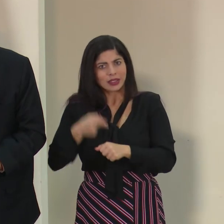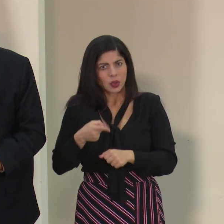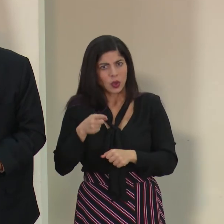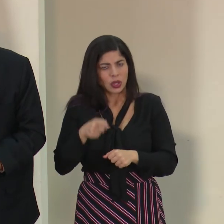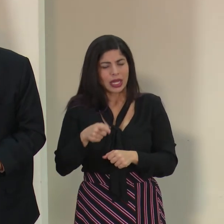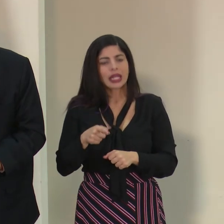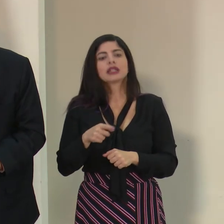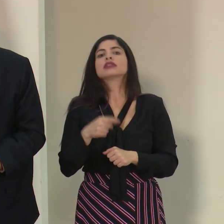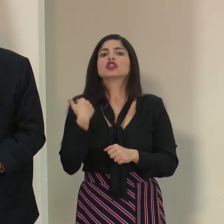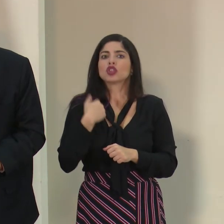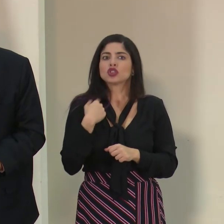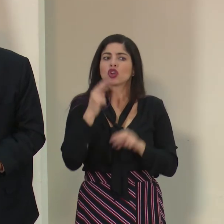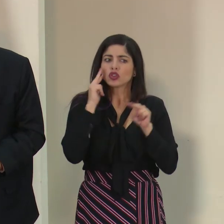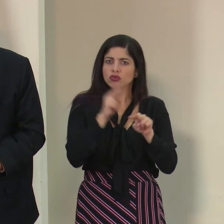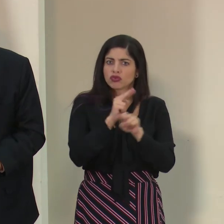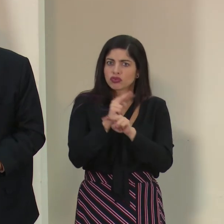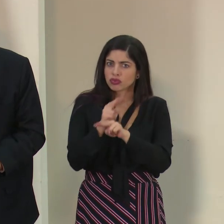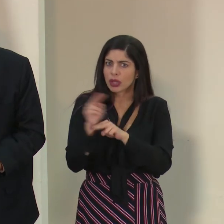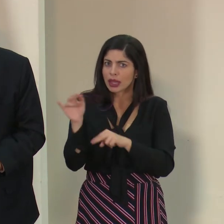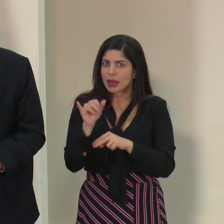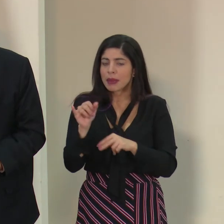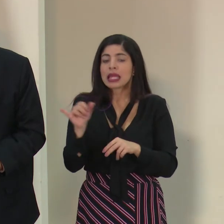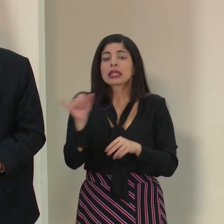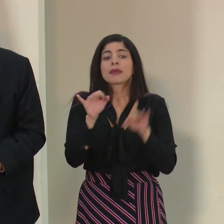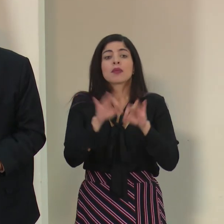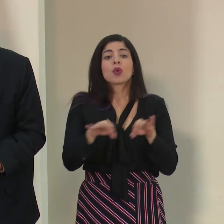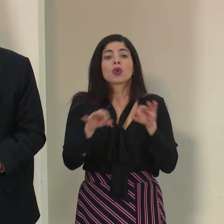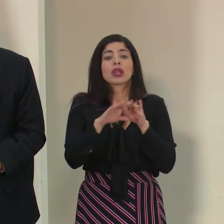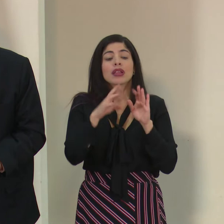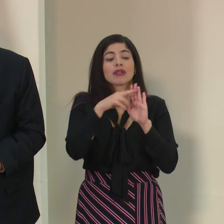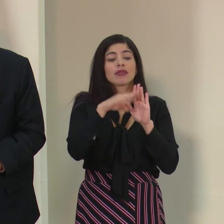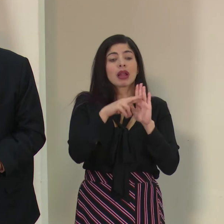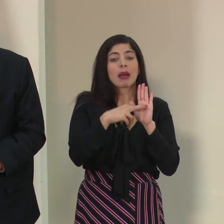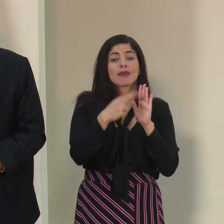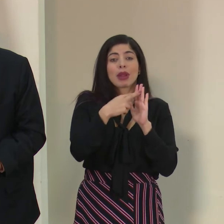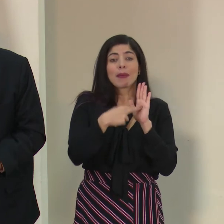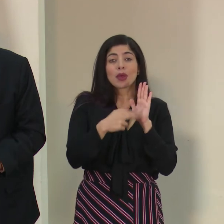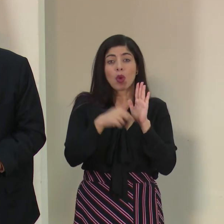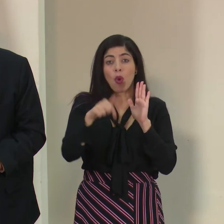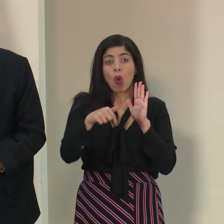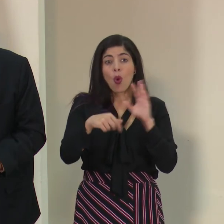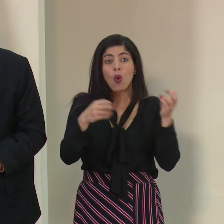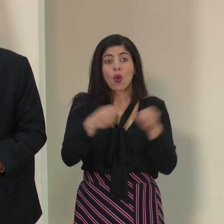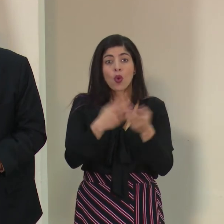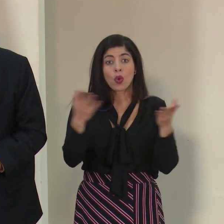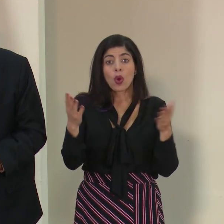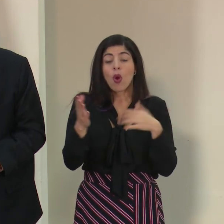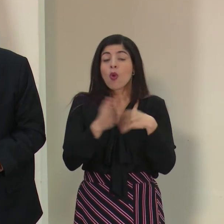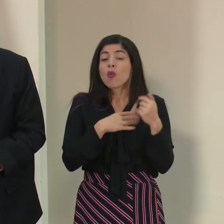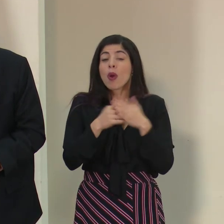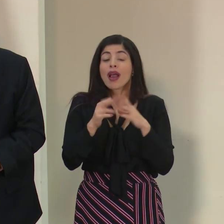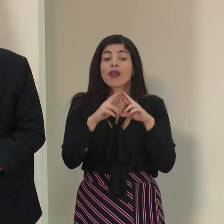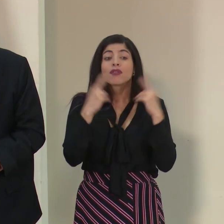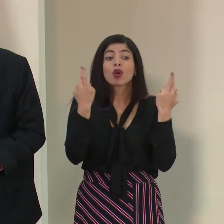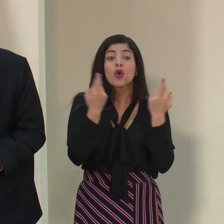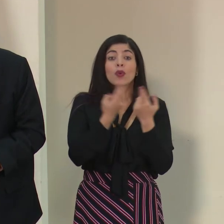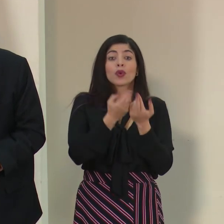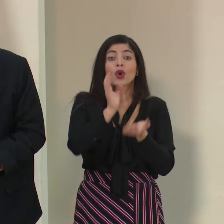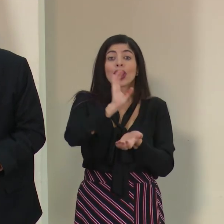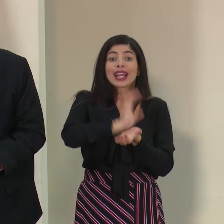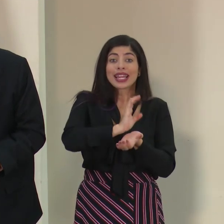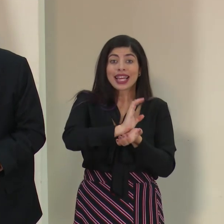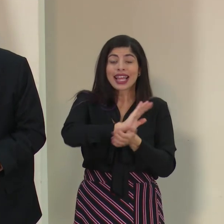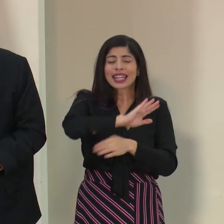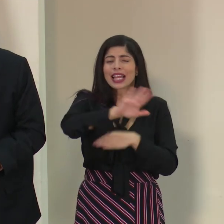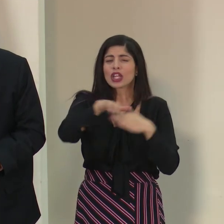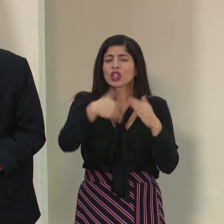eso y también es muy importante el lineamiento que vamos a emitir hoy y es que todas las sesiones clínicas de todos los